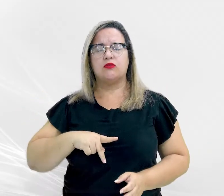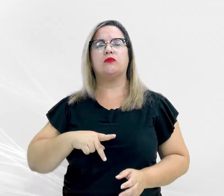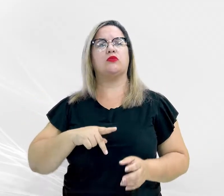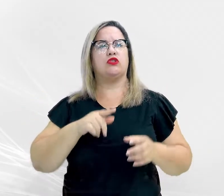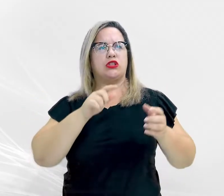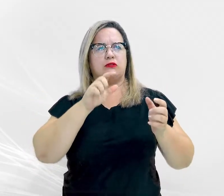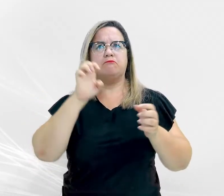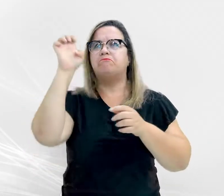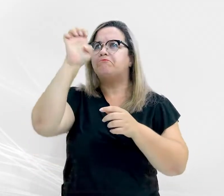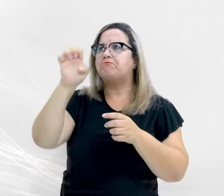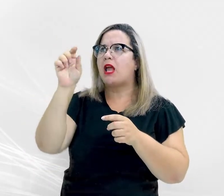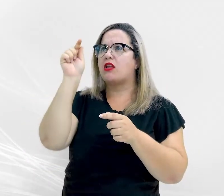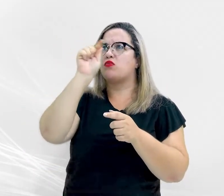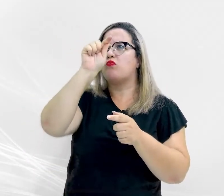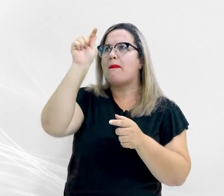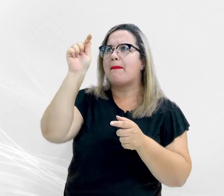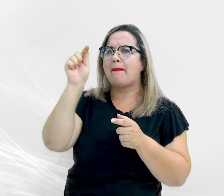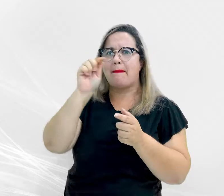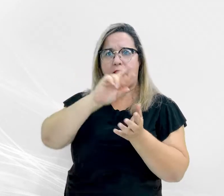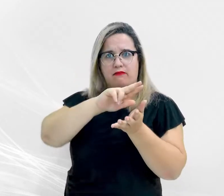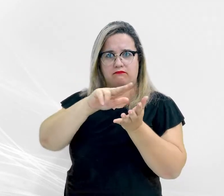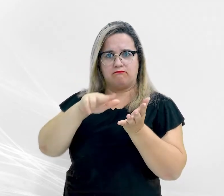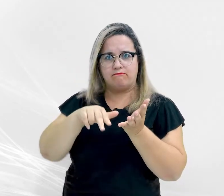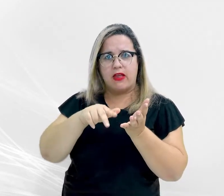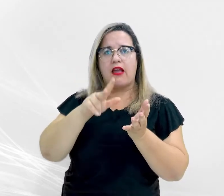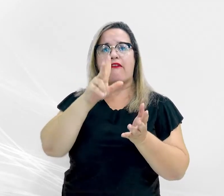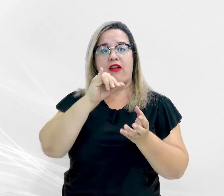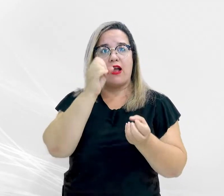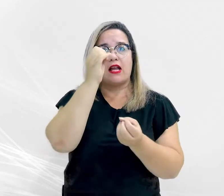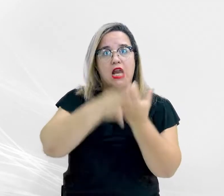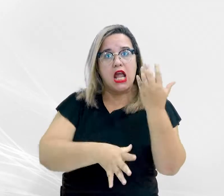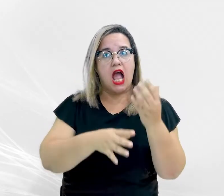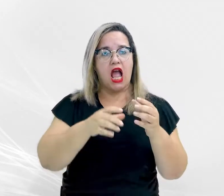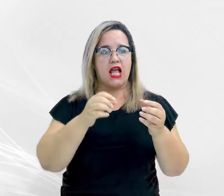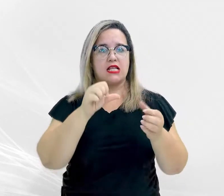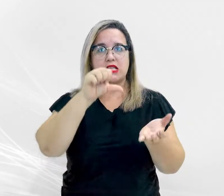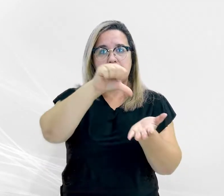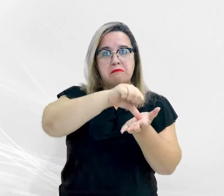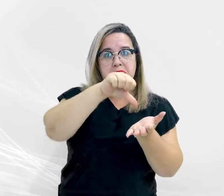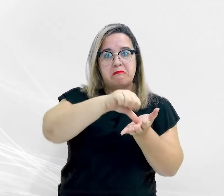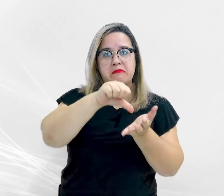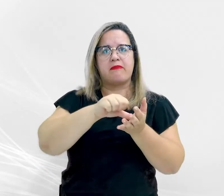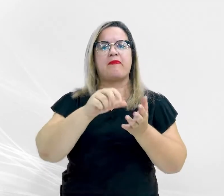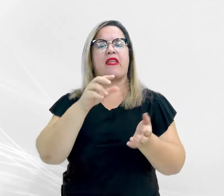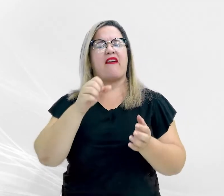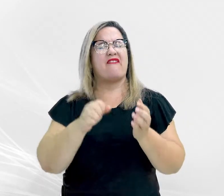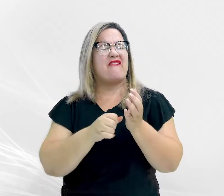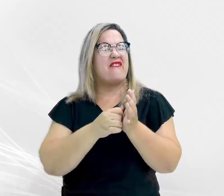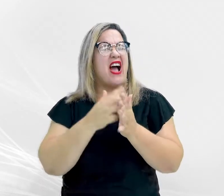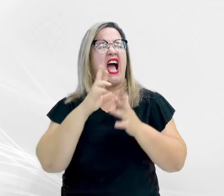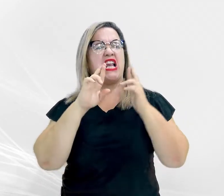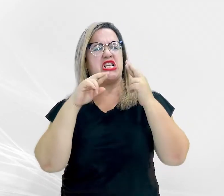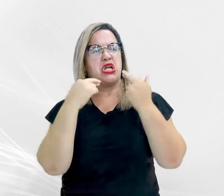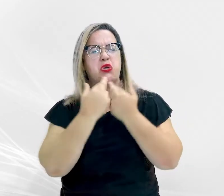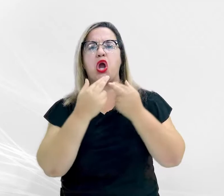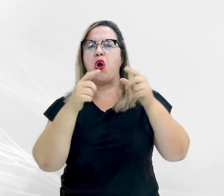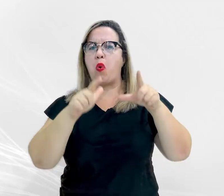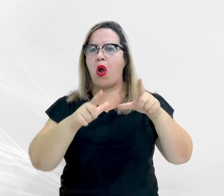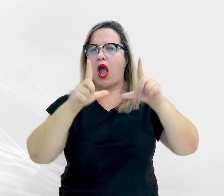trabalharam em conjunto para viabilizar a implantação do escritório. Foram várias reuniões em Brasília. Muito trabalho para a realização